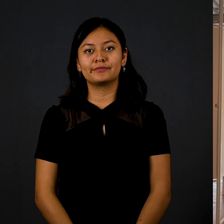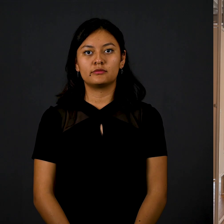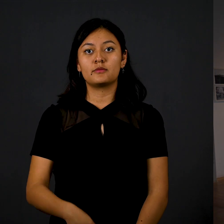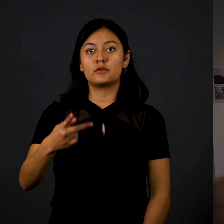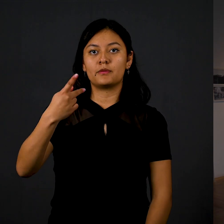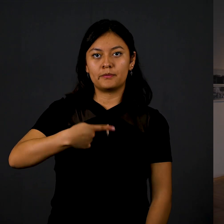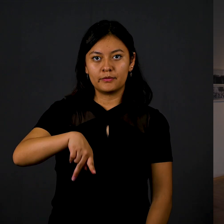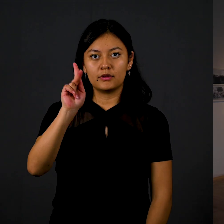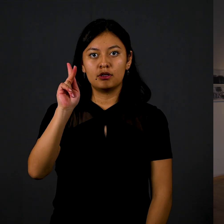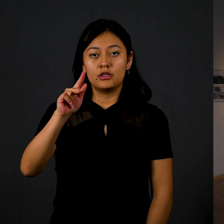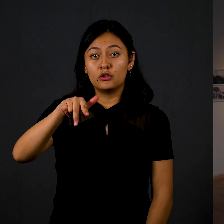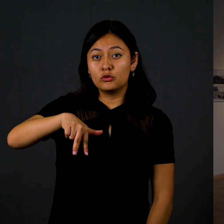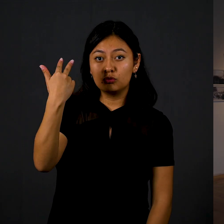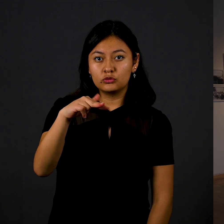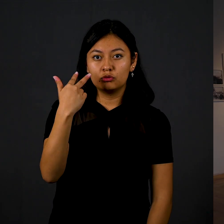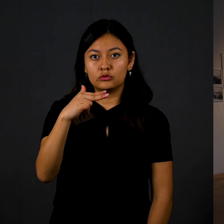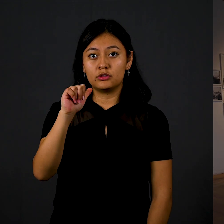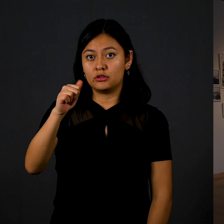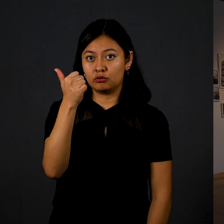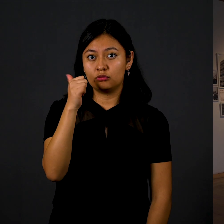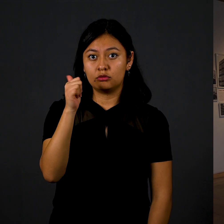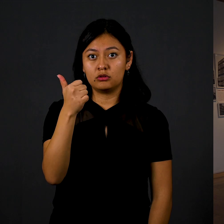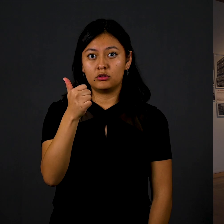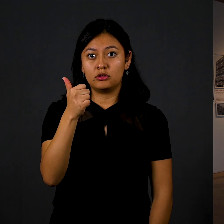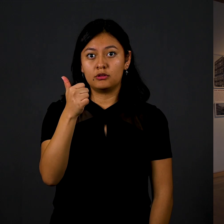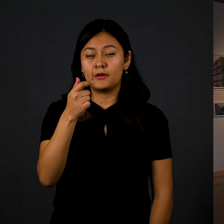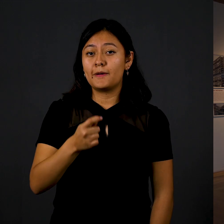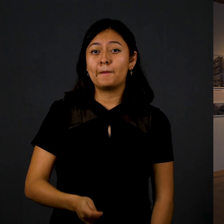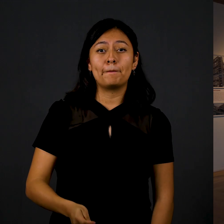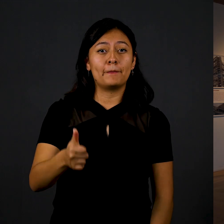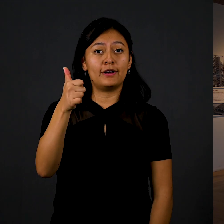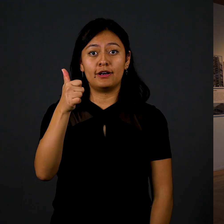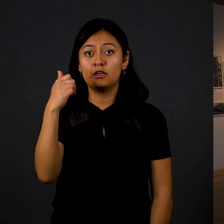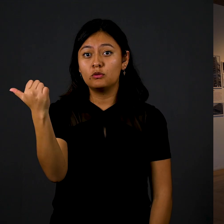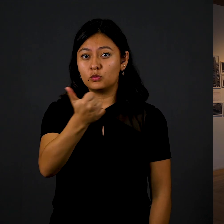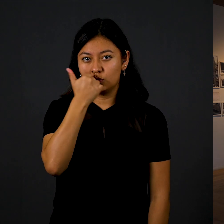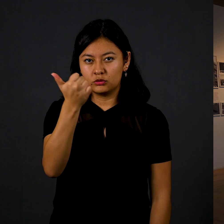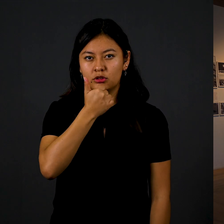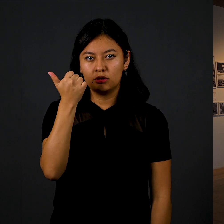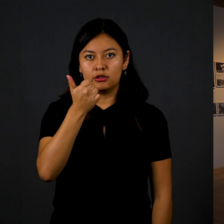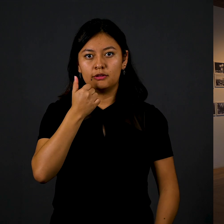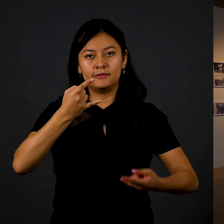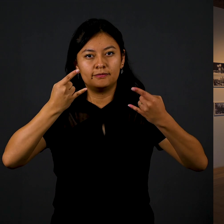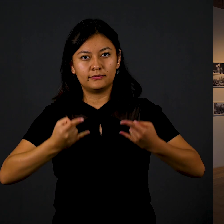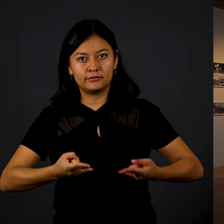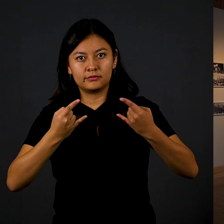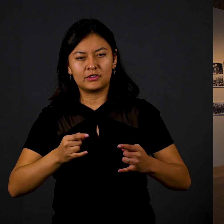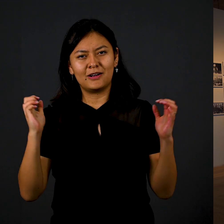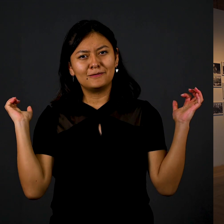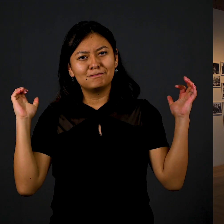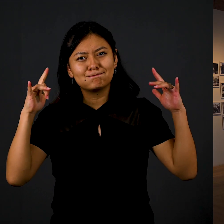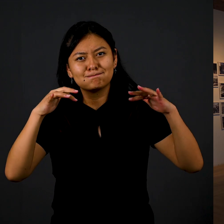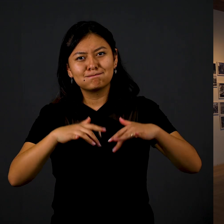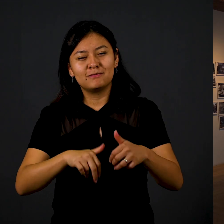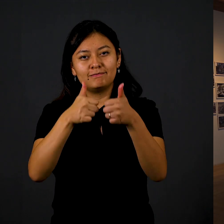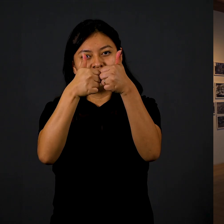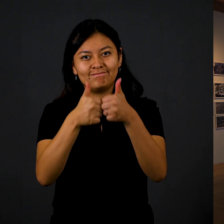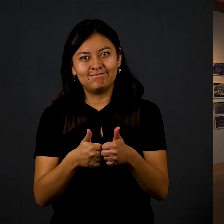Pero el 13 de agosto, por primera vez, los estudiantes toman el zócalo sin pedir permiso. Esto fue muy